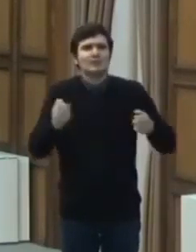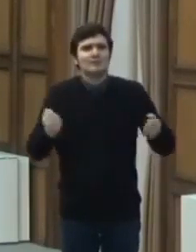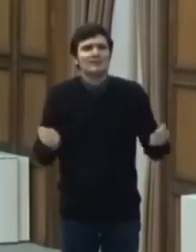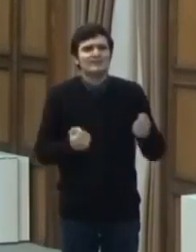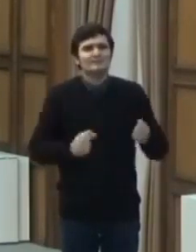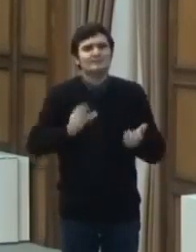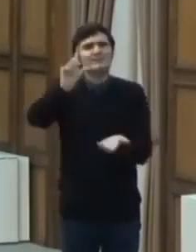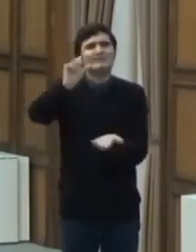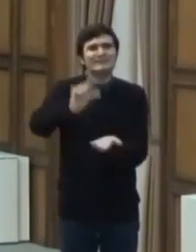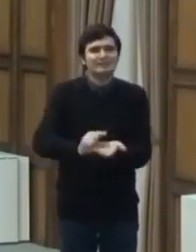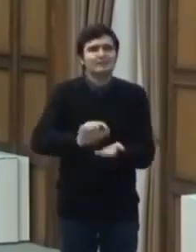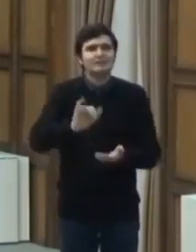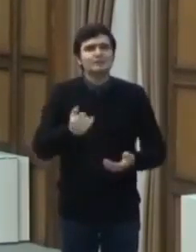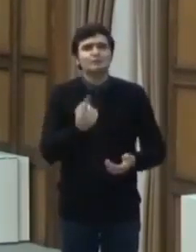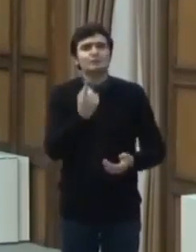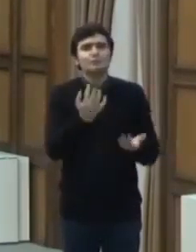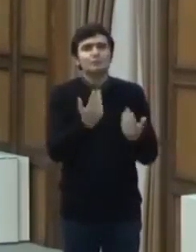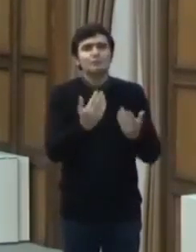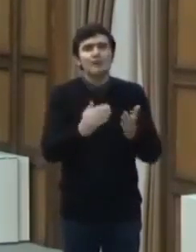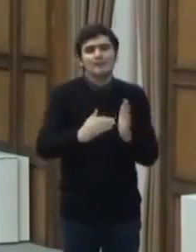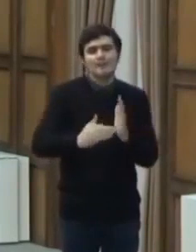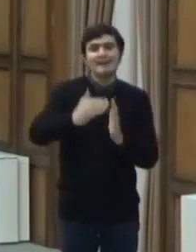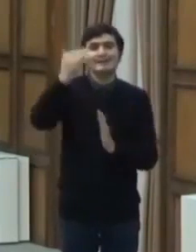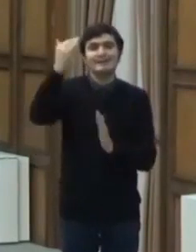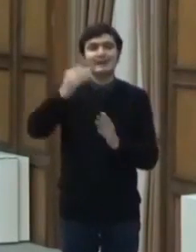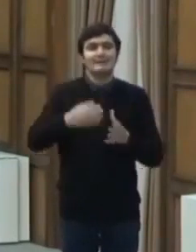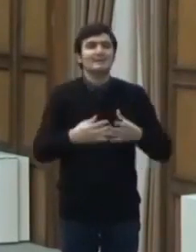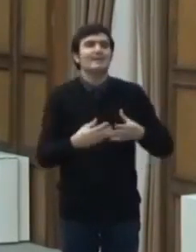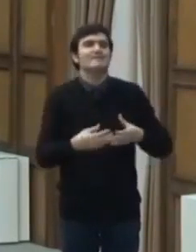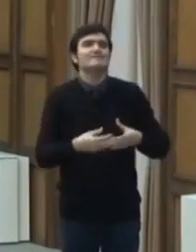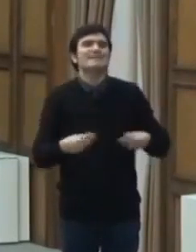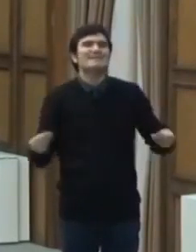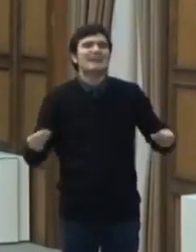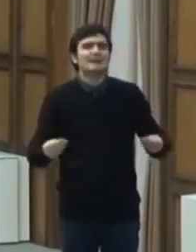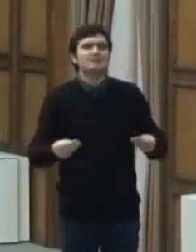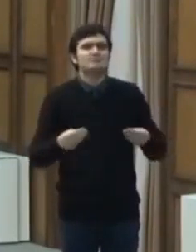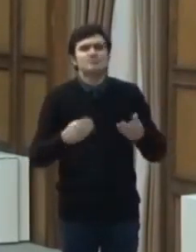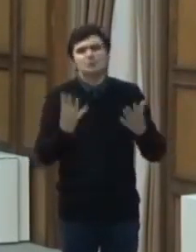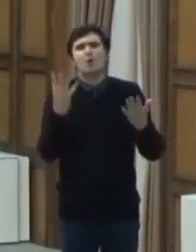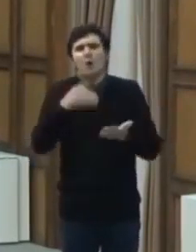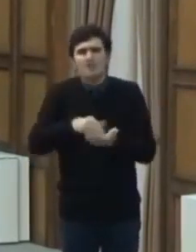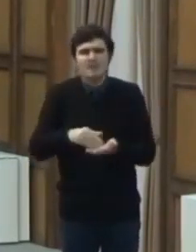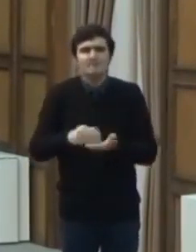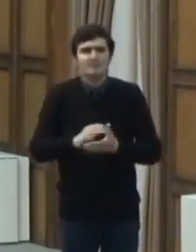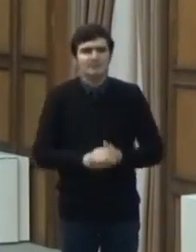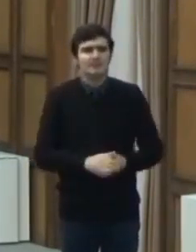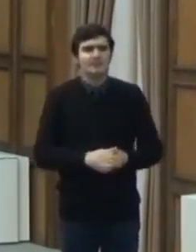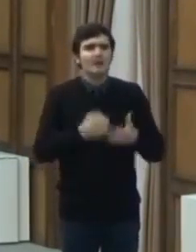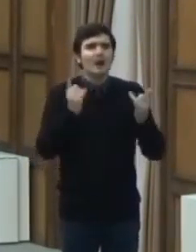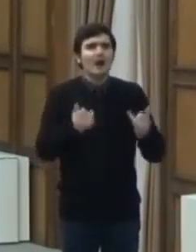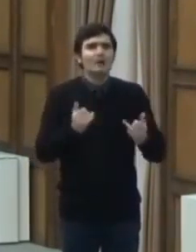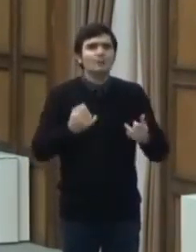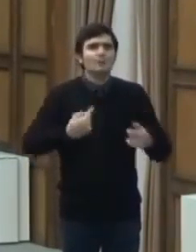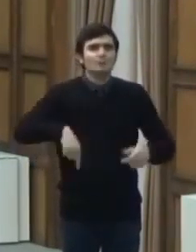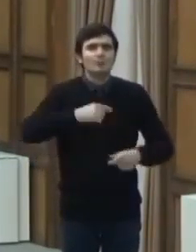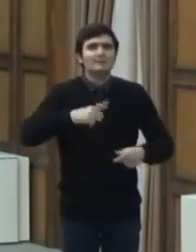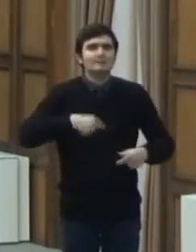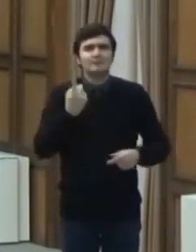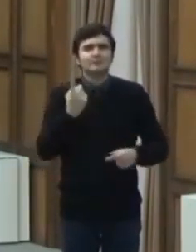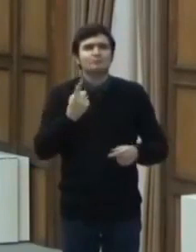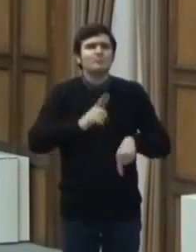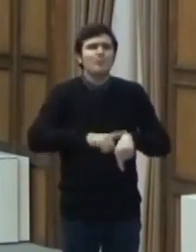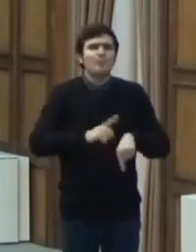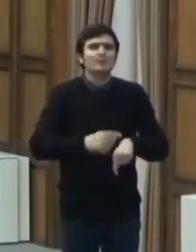număr crescut de vindecări, 9000. Suntem într-un context în care rămânem